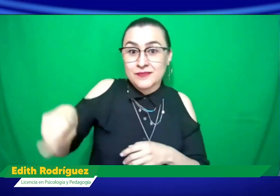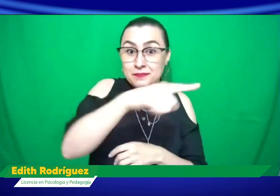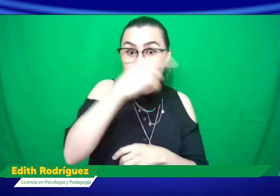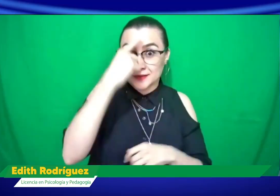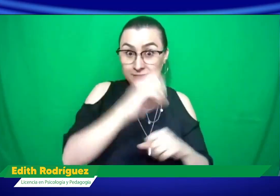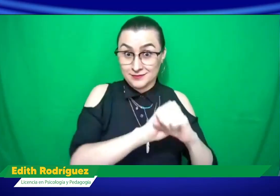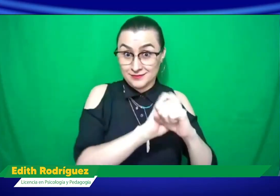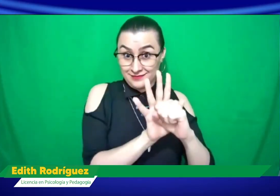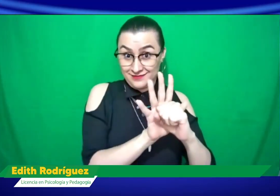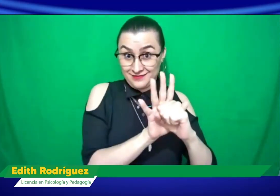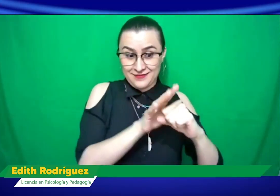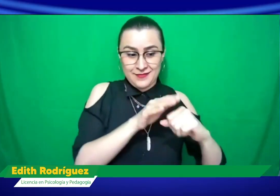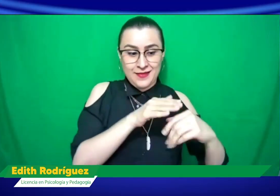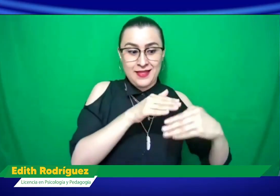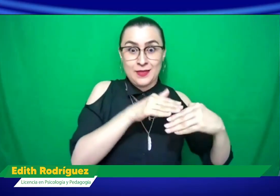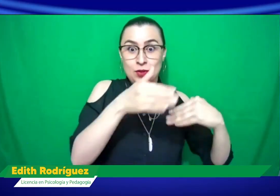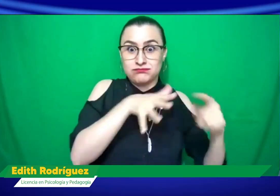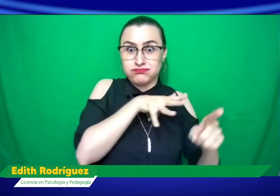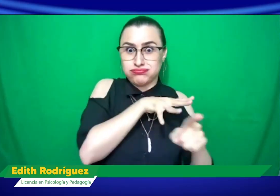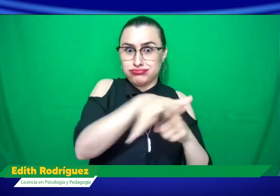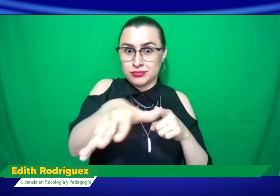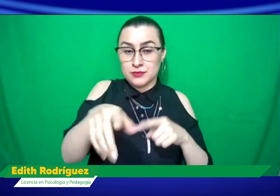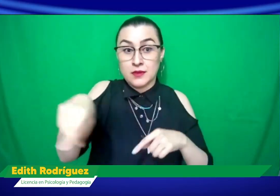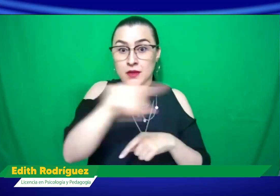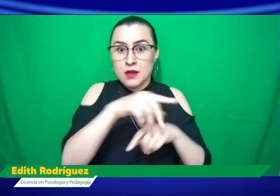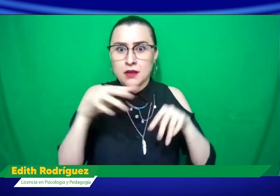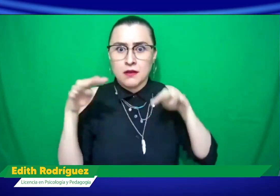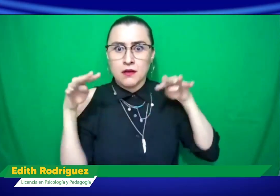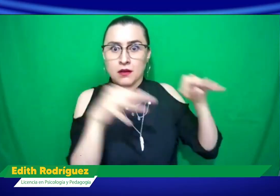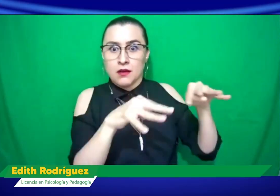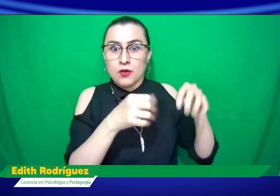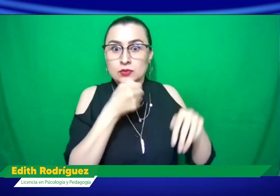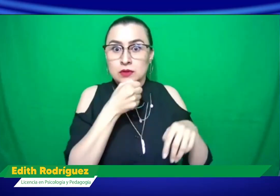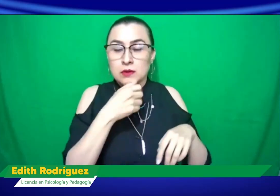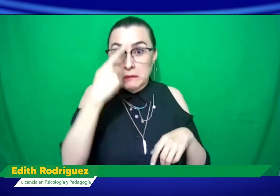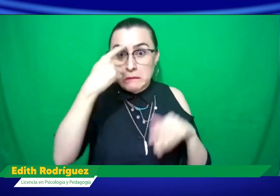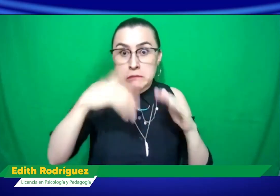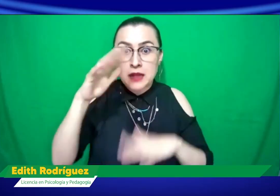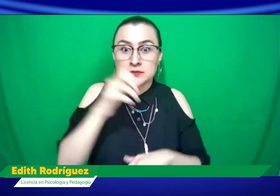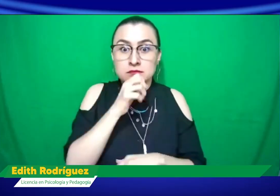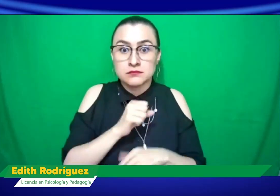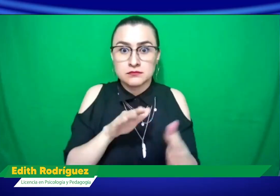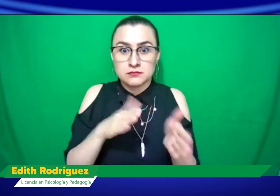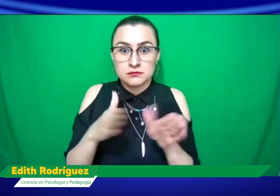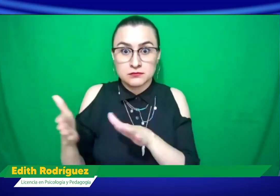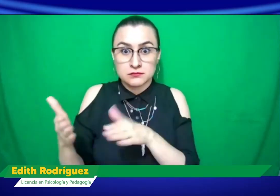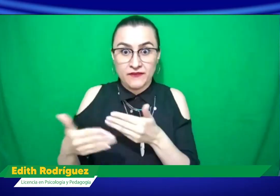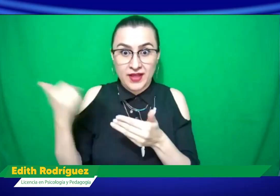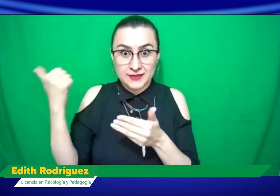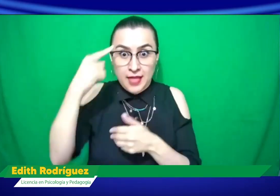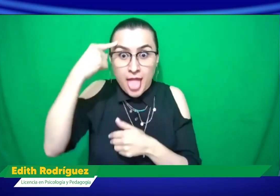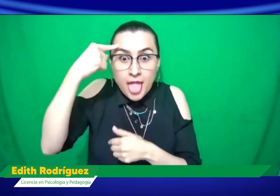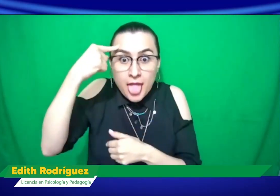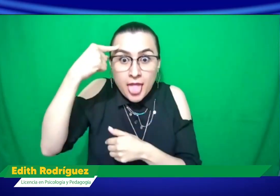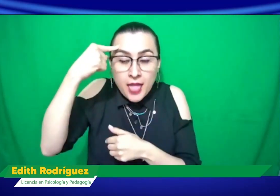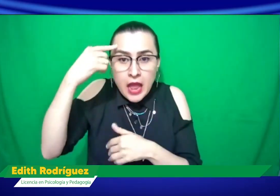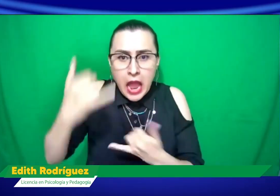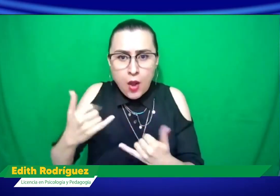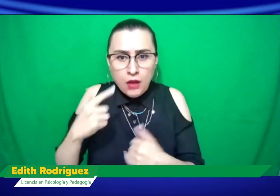diferentes edades y pues esta también está incluida allí. El COVID afectó muchísimo. Las noticias, sobre todo para